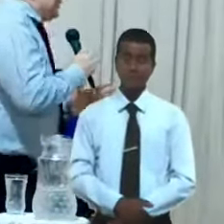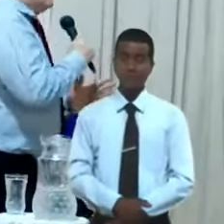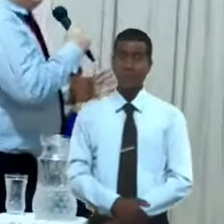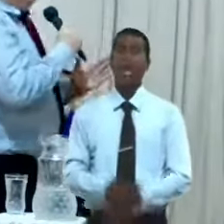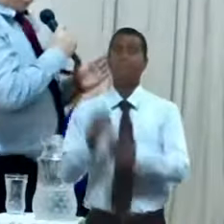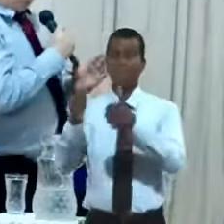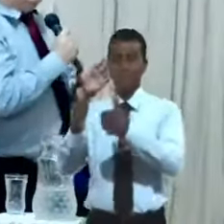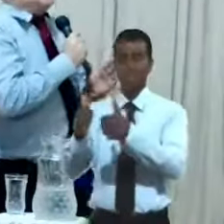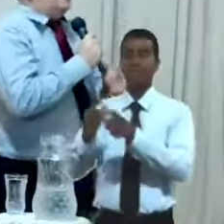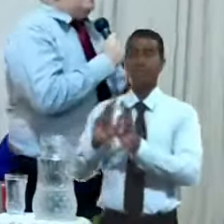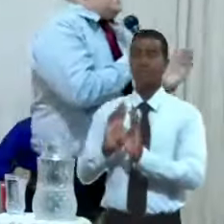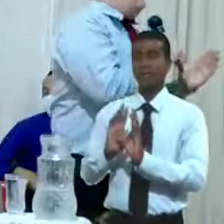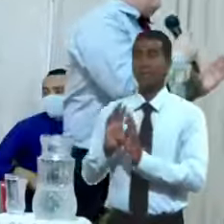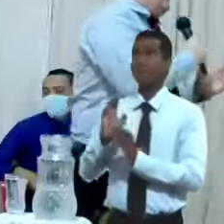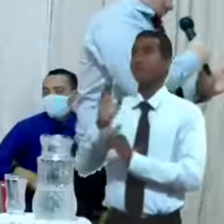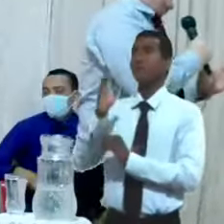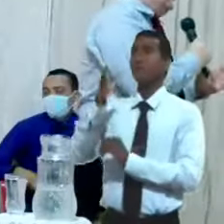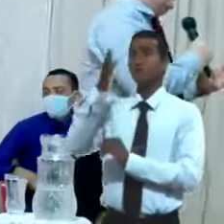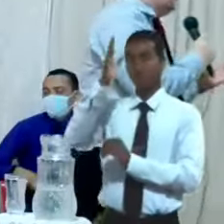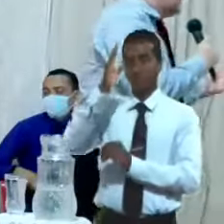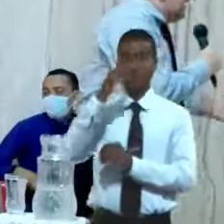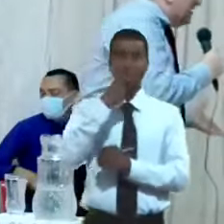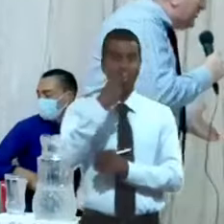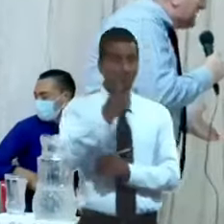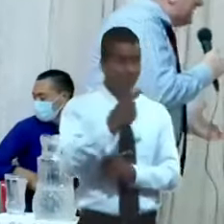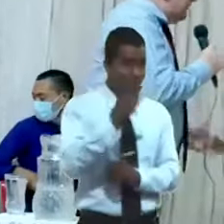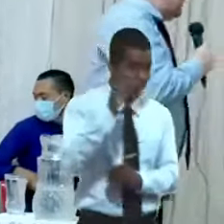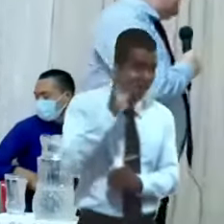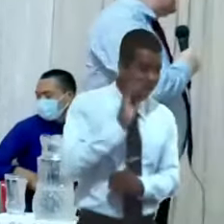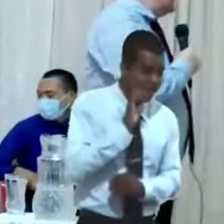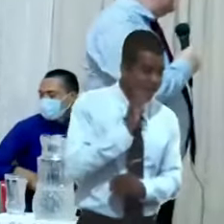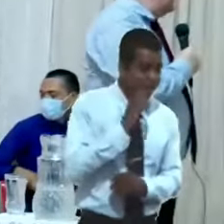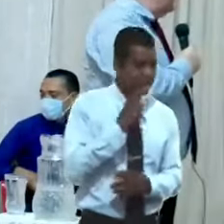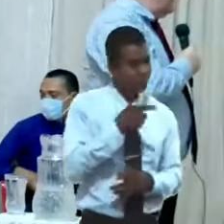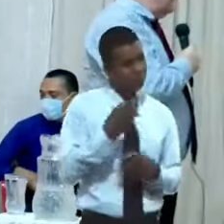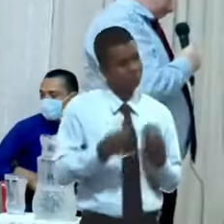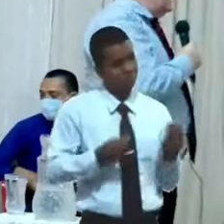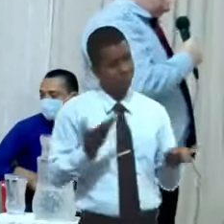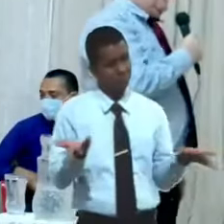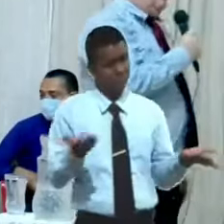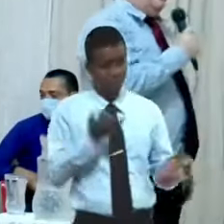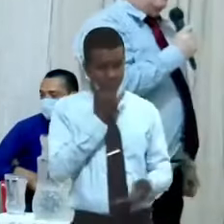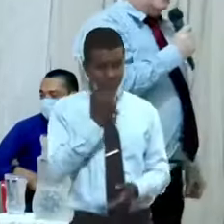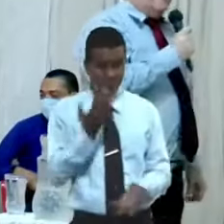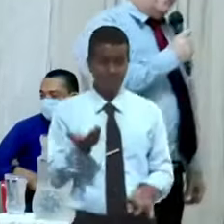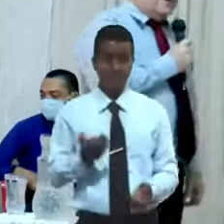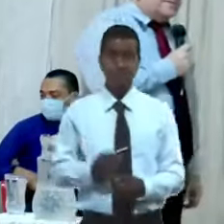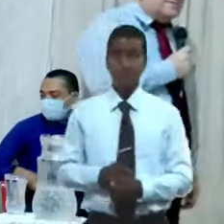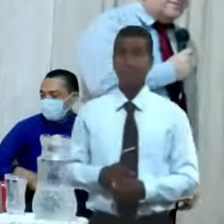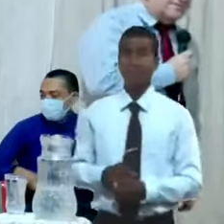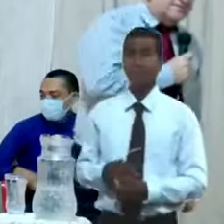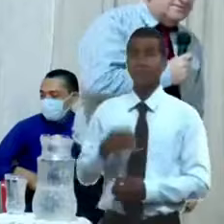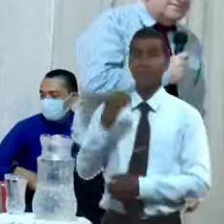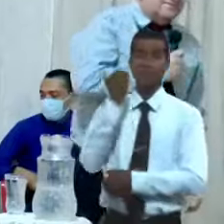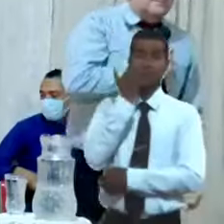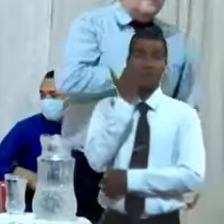Entonces, se dirigió el Señor a la mujer y le dijo, ¿y usted entonces qué fue lo que le pasó? Y la mujer no se quedó atrás.